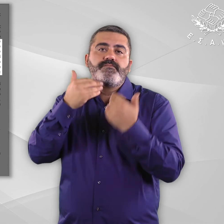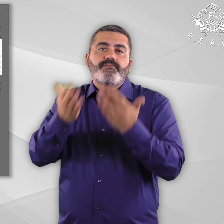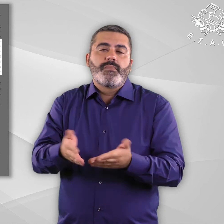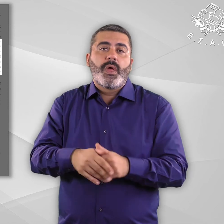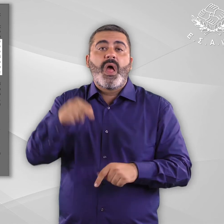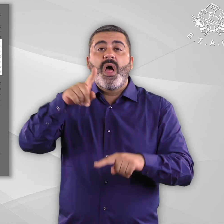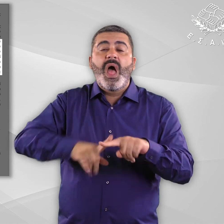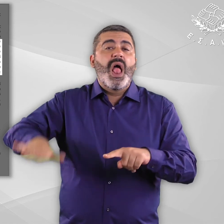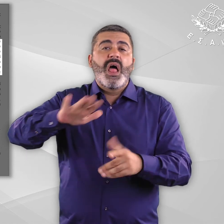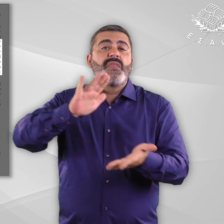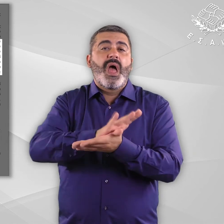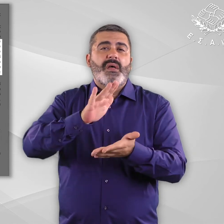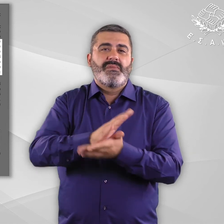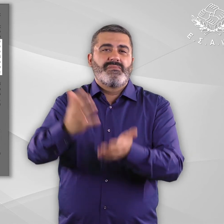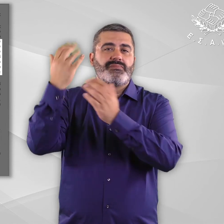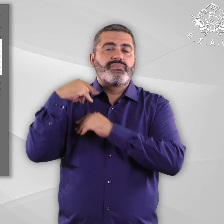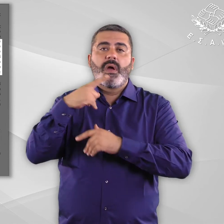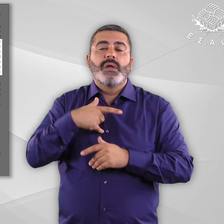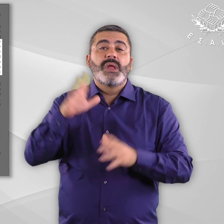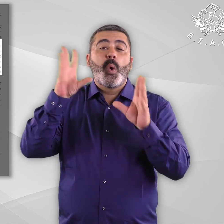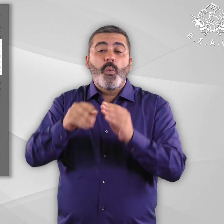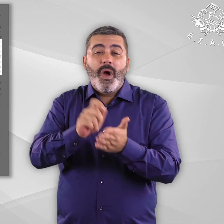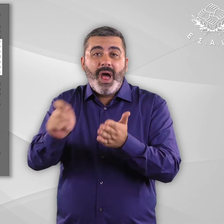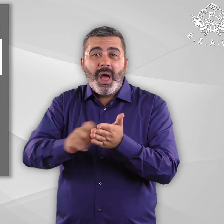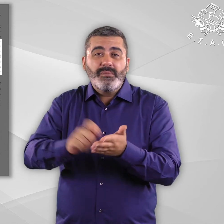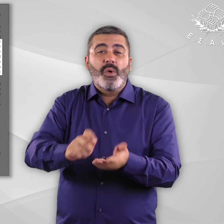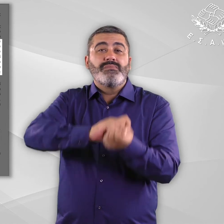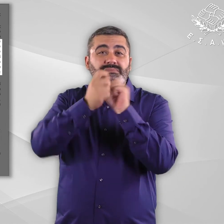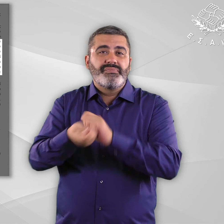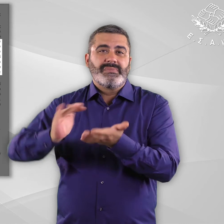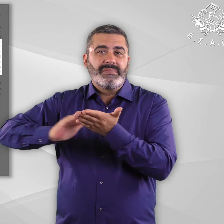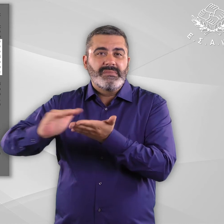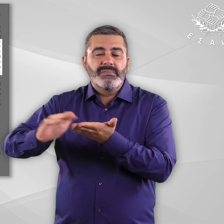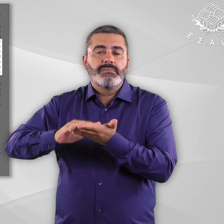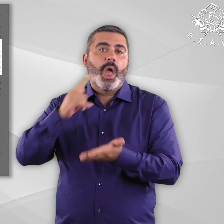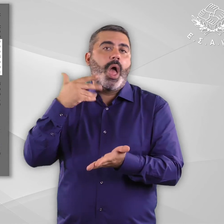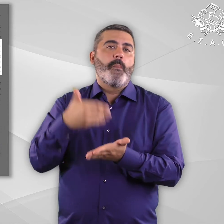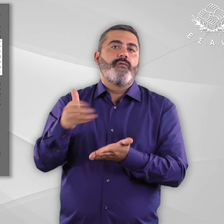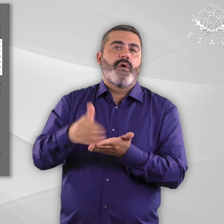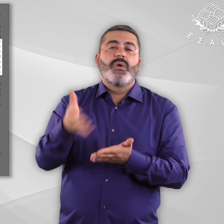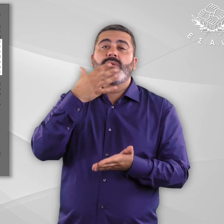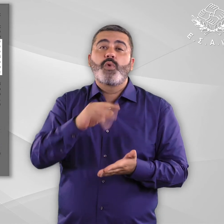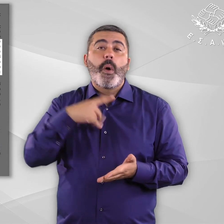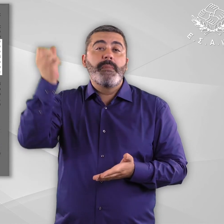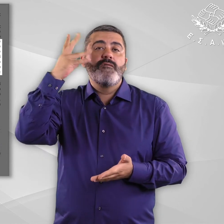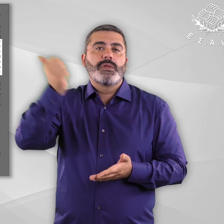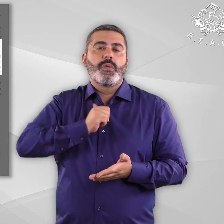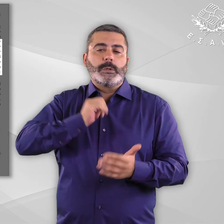βιβλίων ή και άλλου γραπτού υλικού στο σύστημα Braille λόγω θεμάτων πνευματικής ιδιοκτησίας, μιας και δεν έχει ακόμα ενσωματωθεί στην